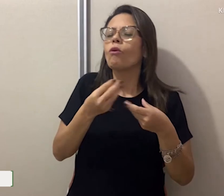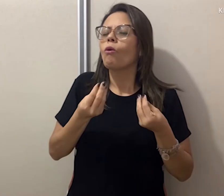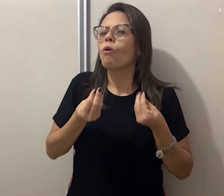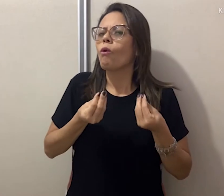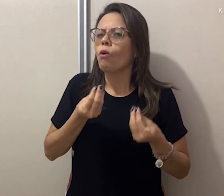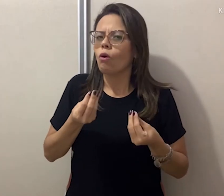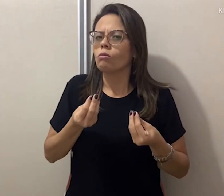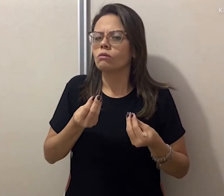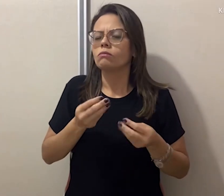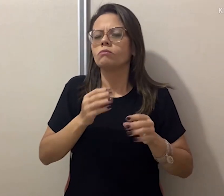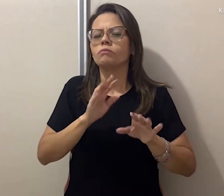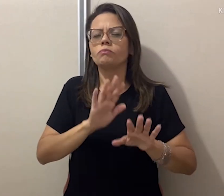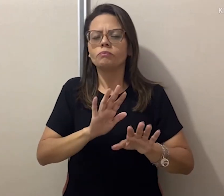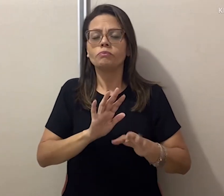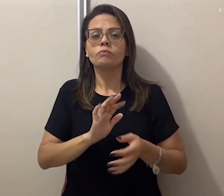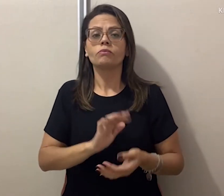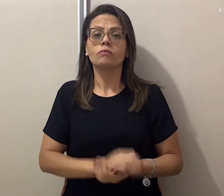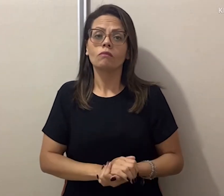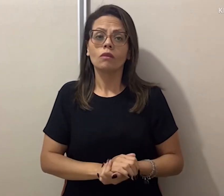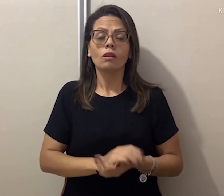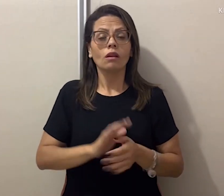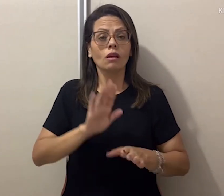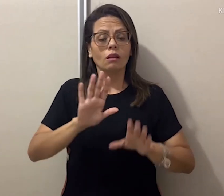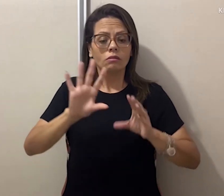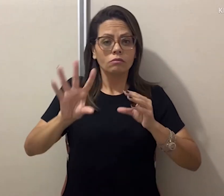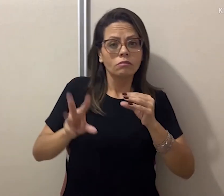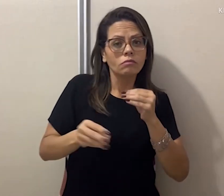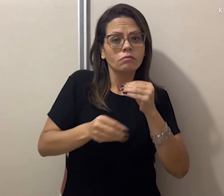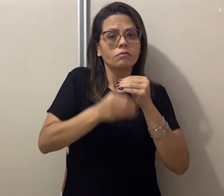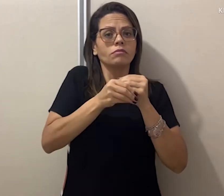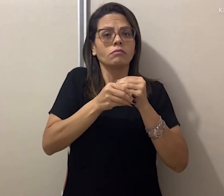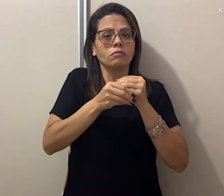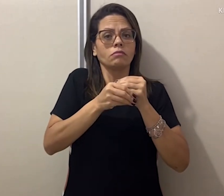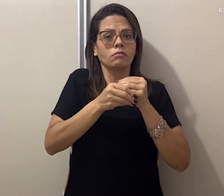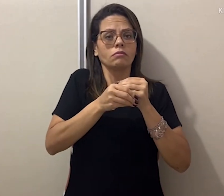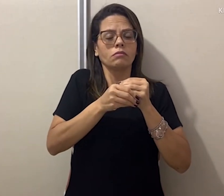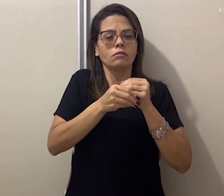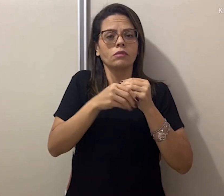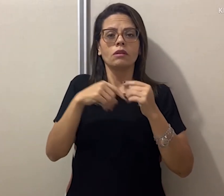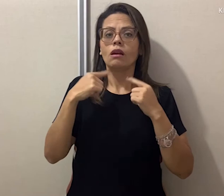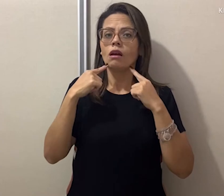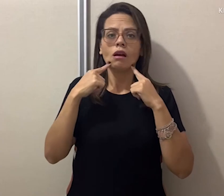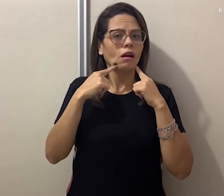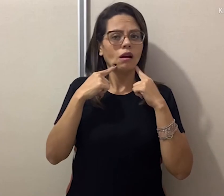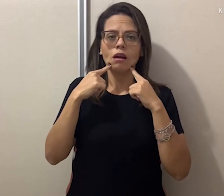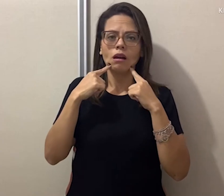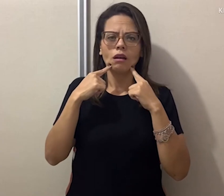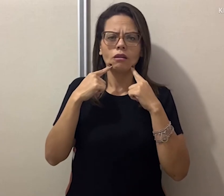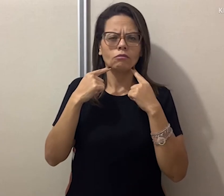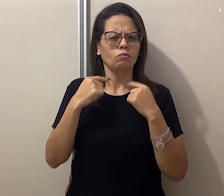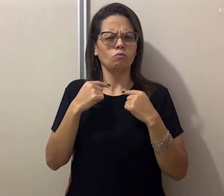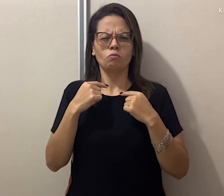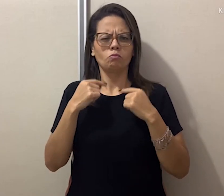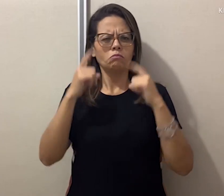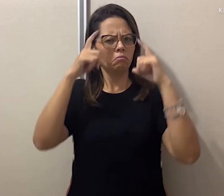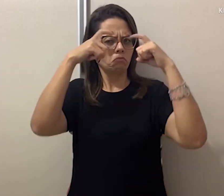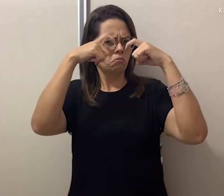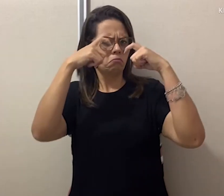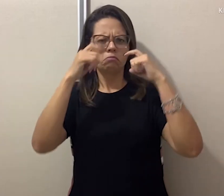Como acontece essa incorporação? Então, ele pode ser necessário um complemento não manual,